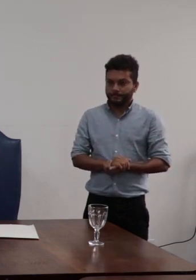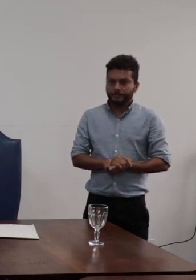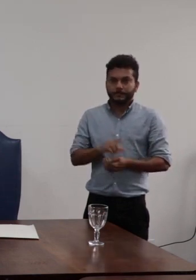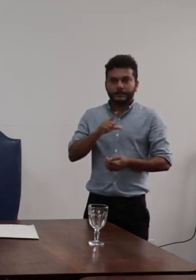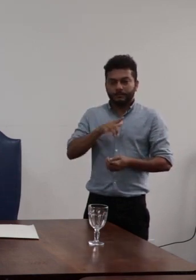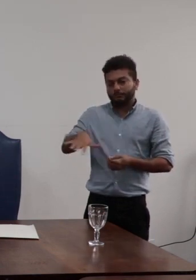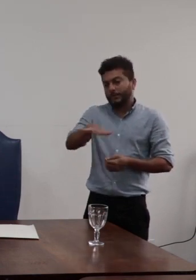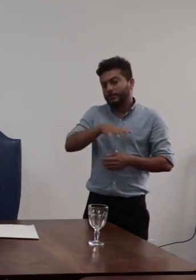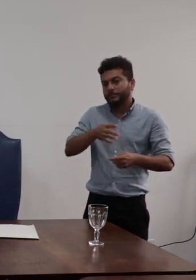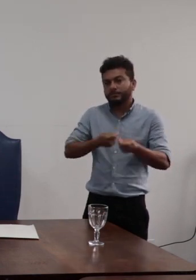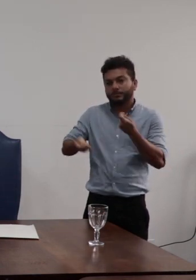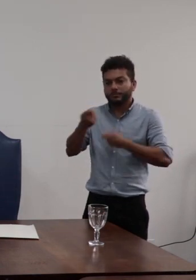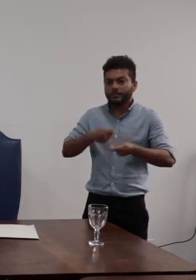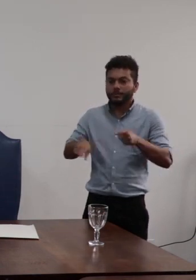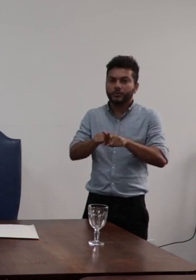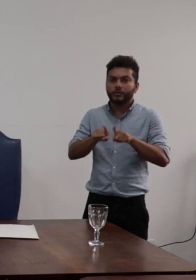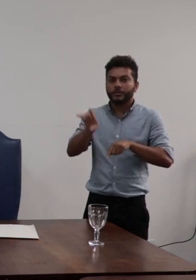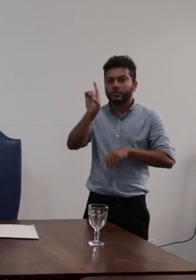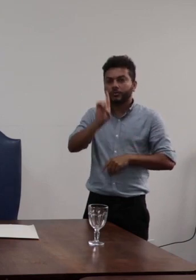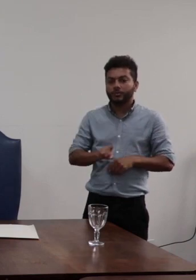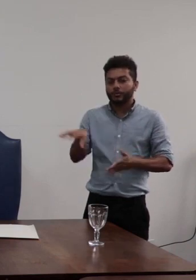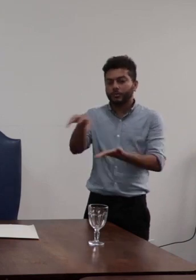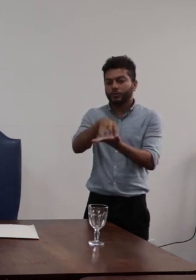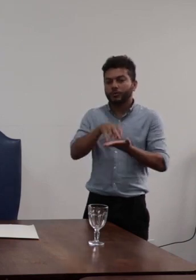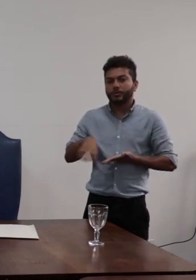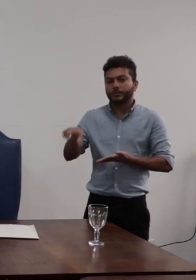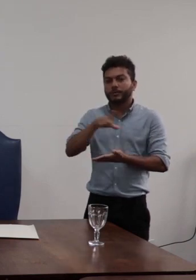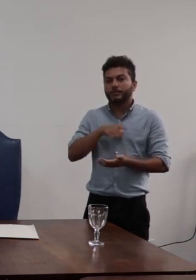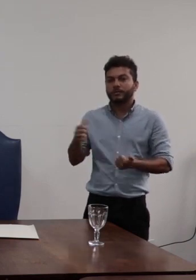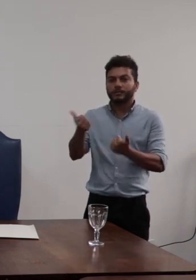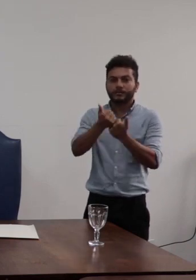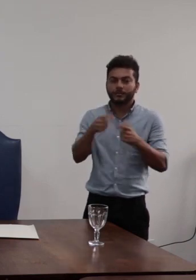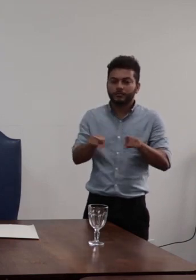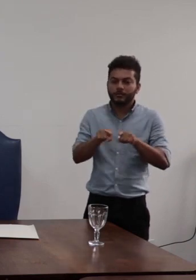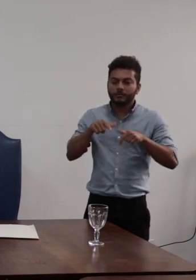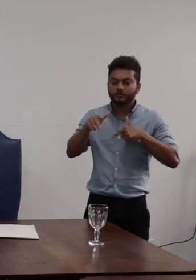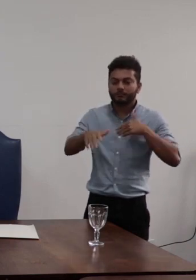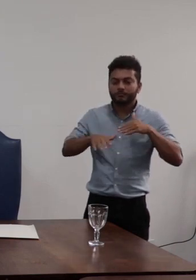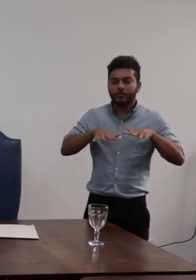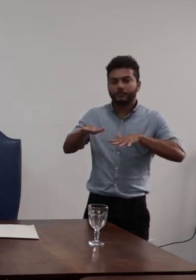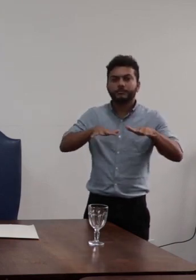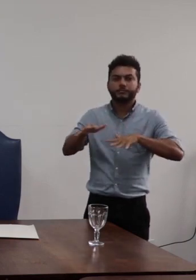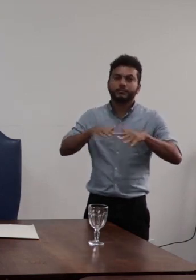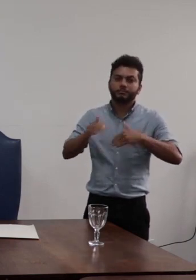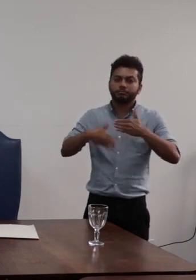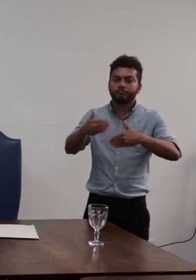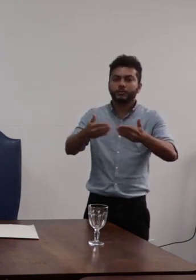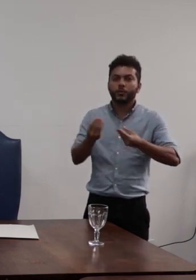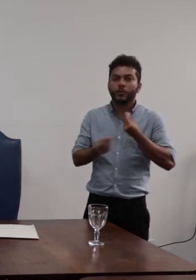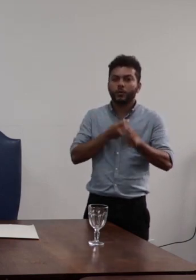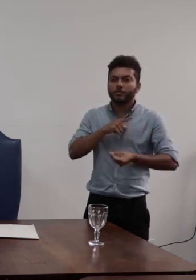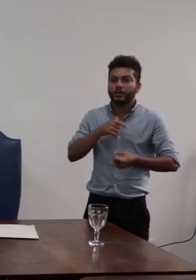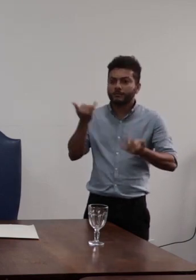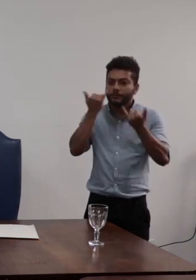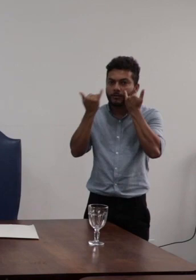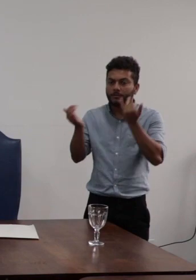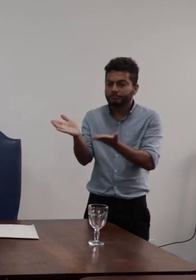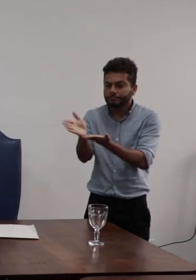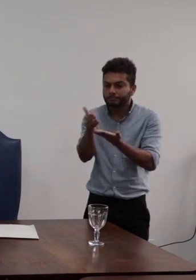administrativas as direções de centro pelo apoio pela mobilização desse processo de escuta que foi